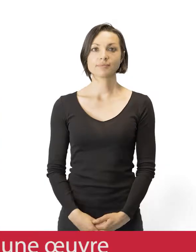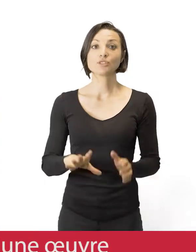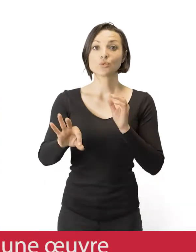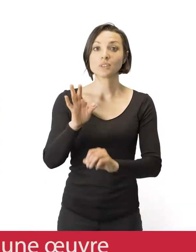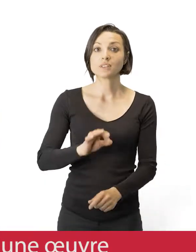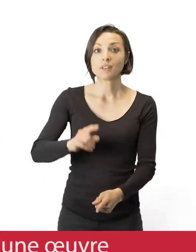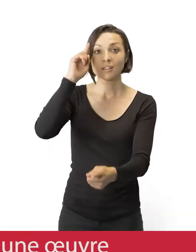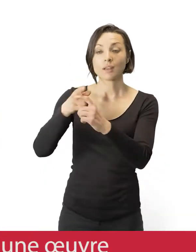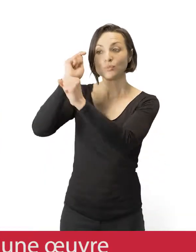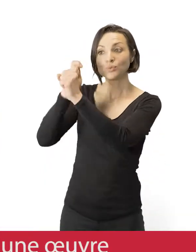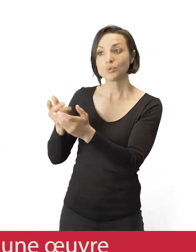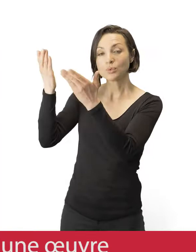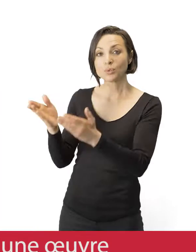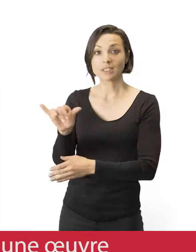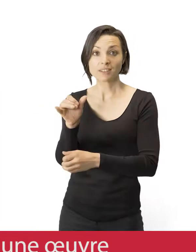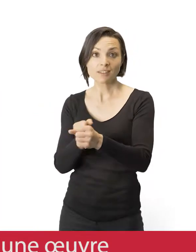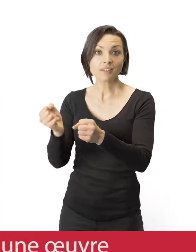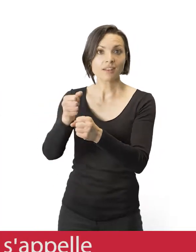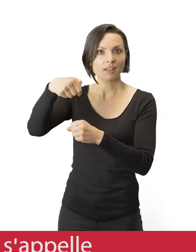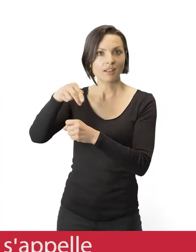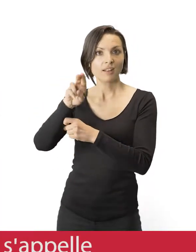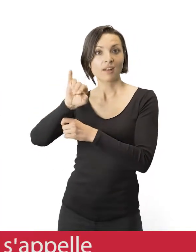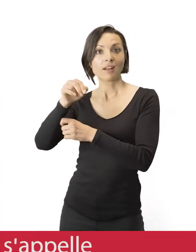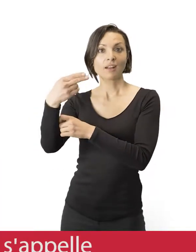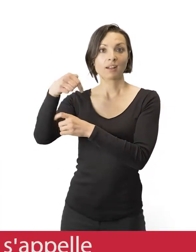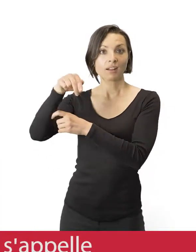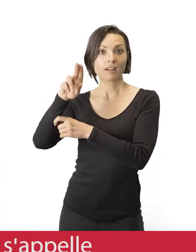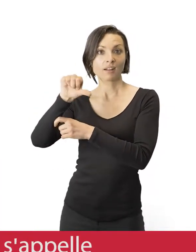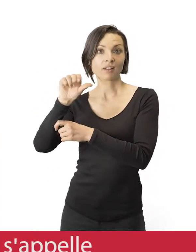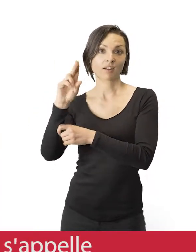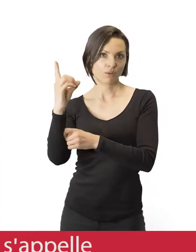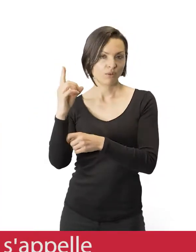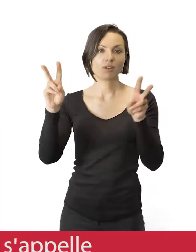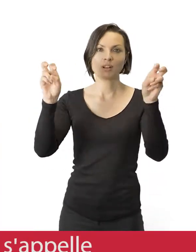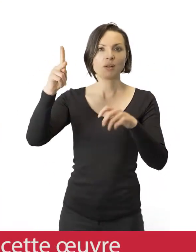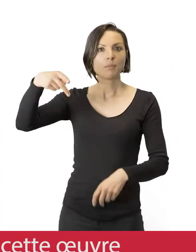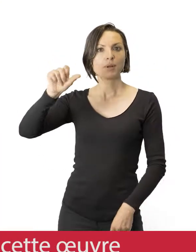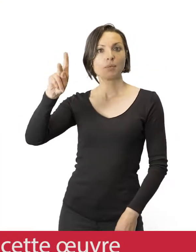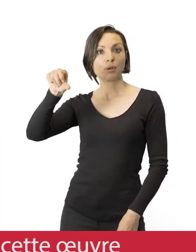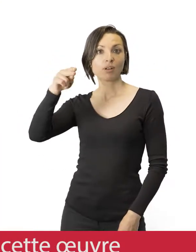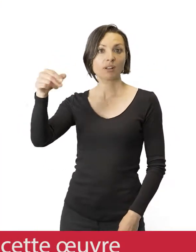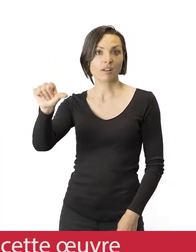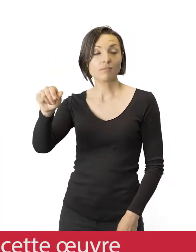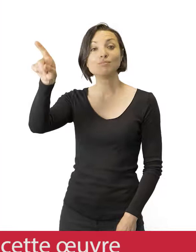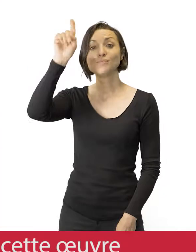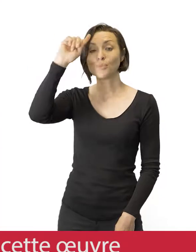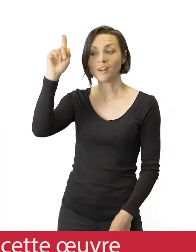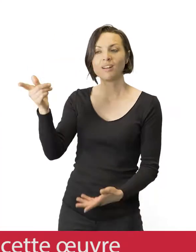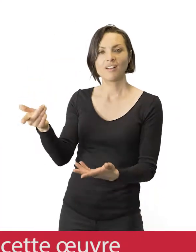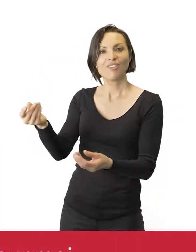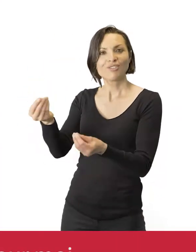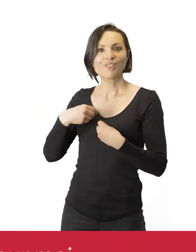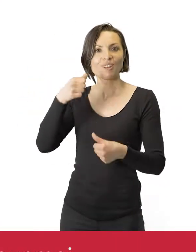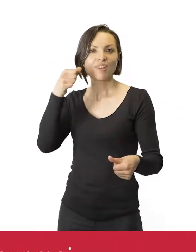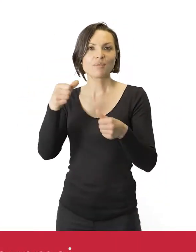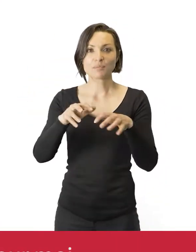J'ai choisi de vous parler d'une œuvre d'Anna Kinko, qui est une sculpture, qui s'appelle la Papanga. Alors j'ai choisi de vous parler de cette œuvre parce qu'elle